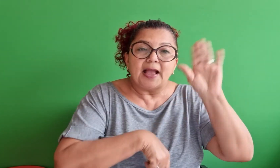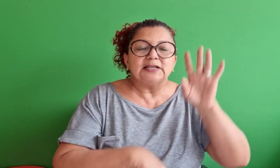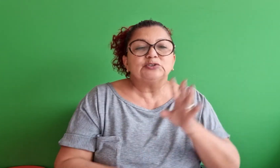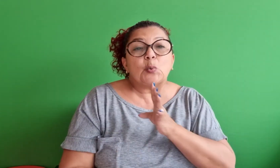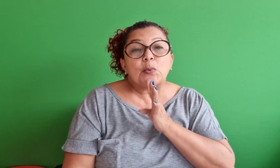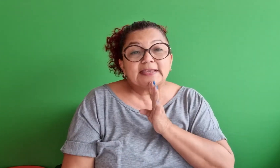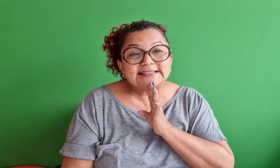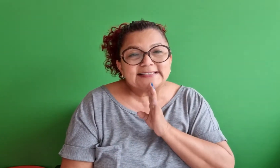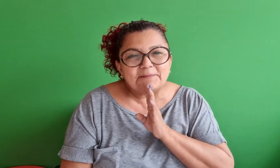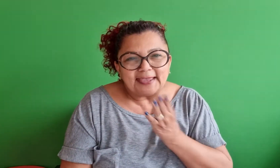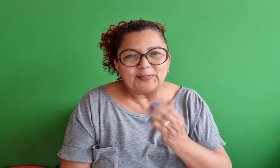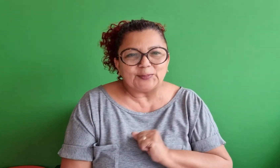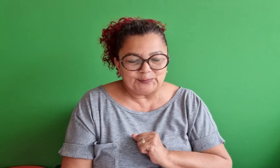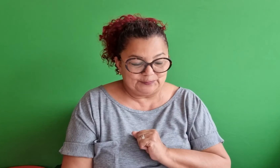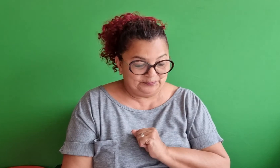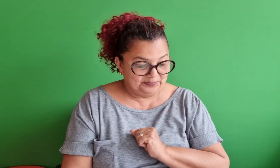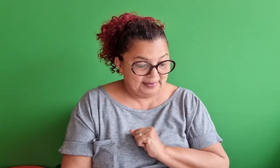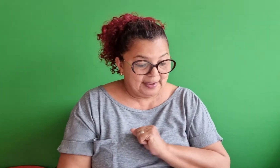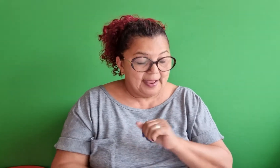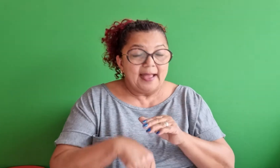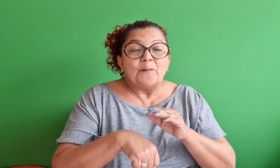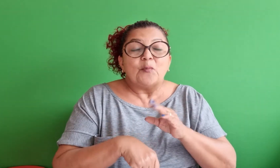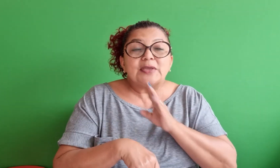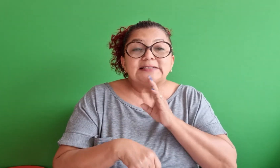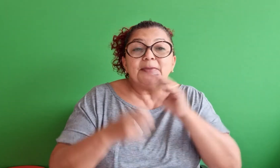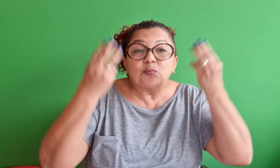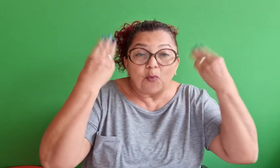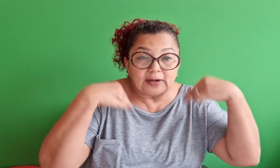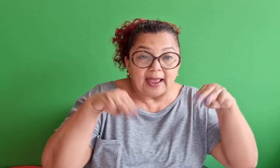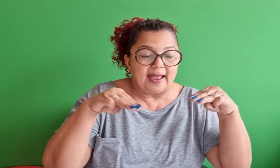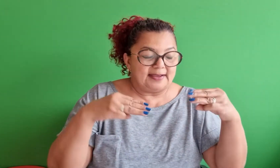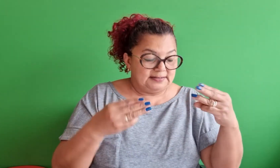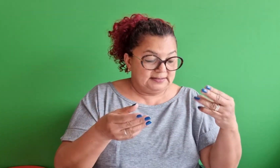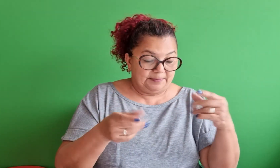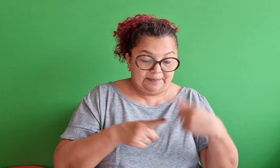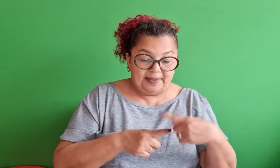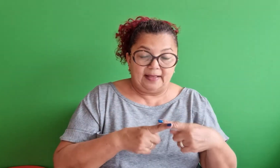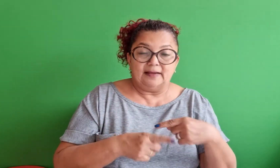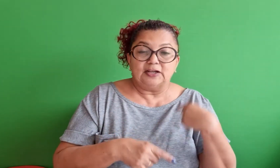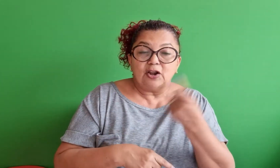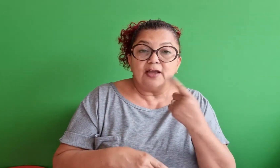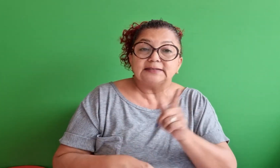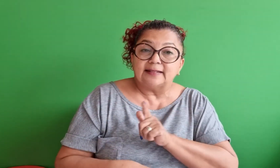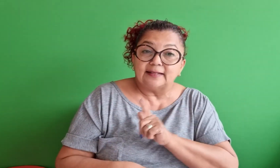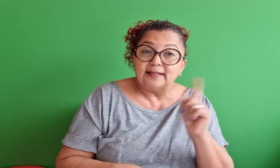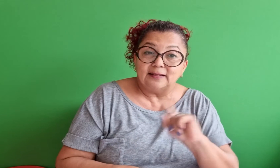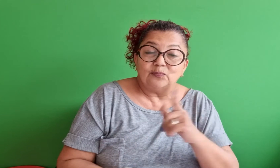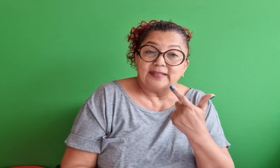é humilde e nós entendemos que precisamos de mais conhecimentos morais para não